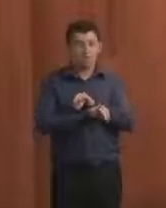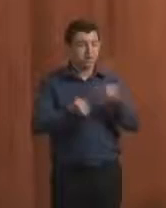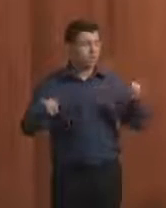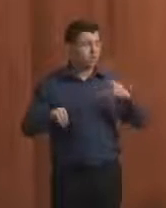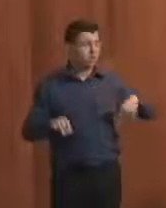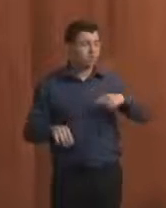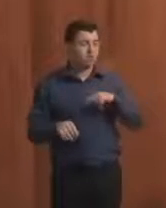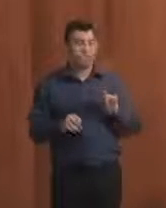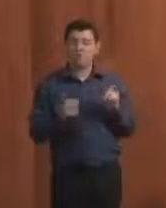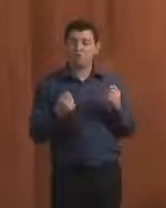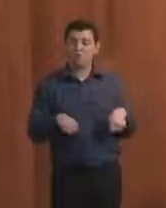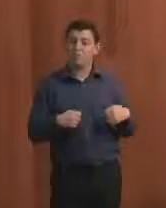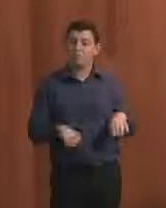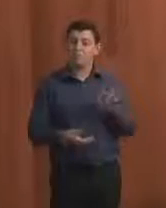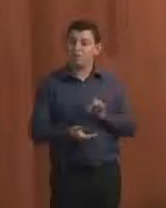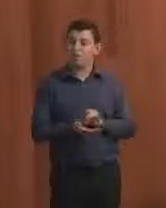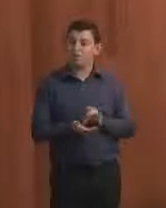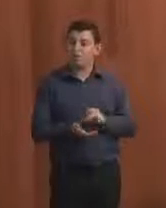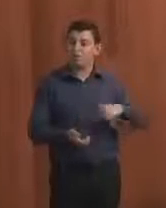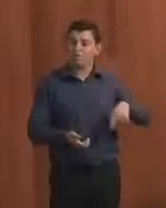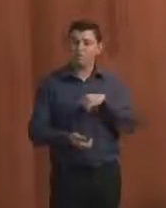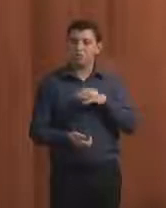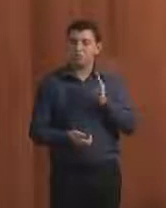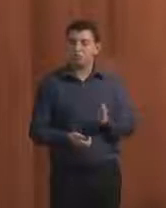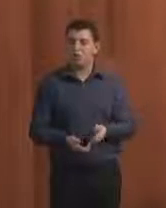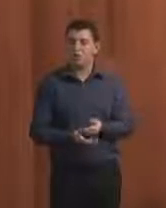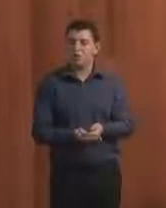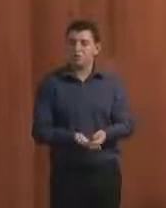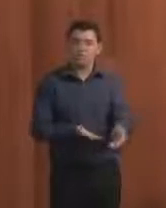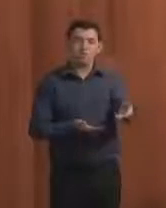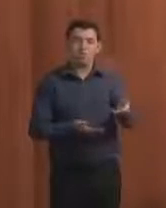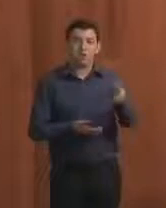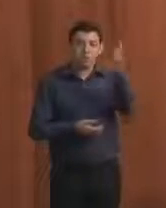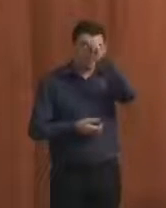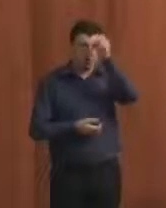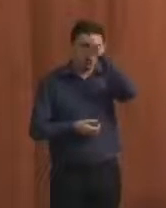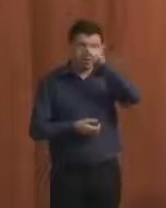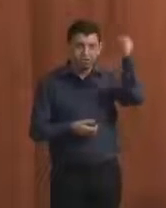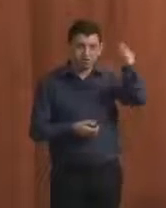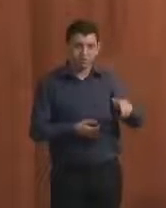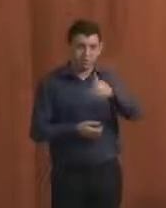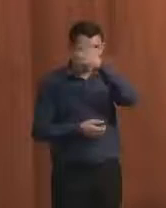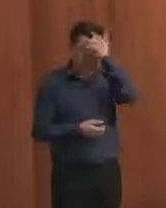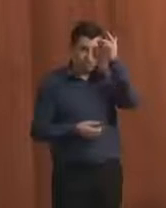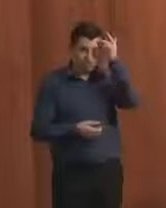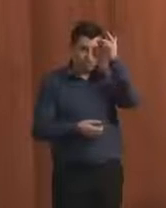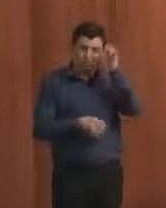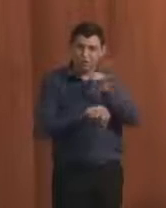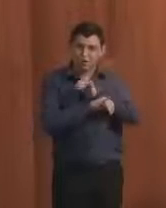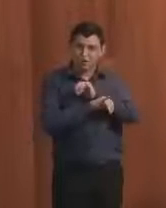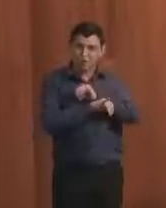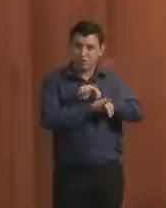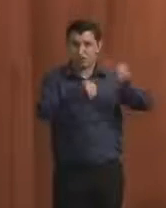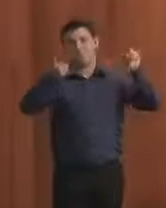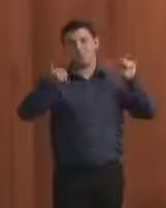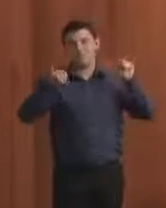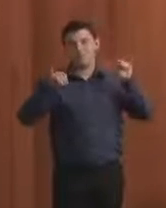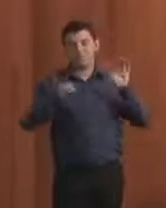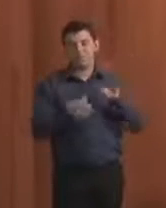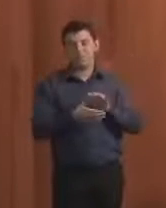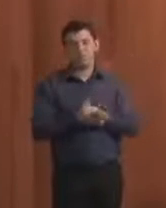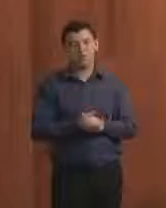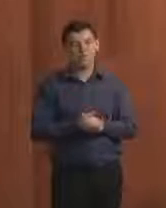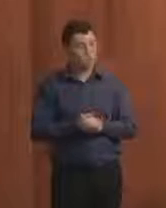a gente precisa, de alguma forma, condensar o aprendizado de outros membros nessas campanhas, nessa capacitação. Desculpa.